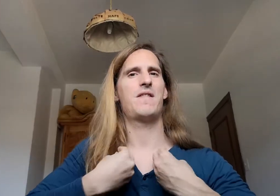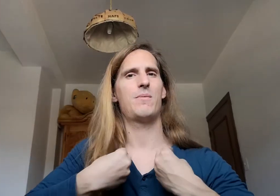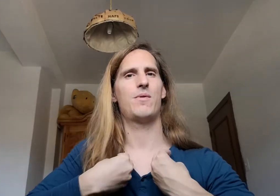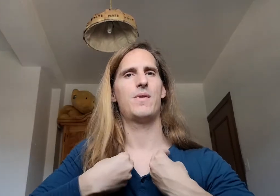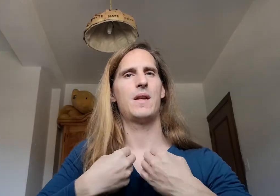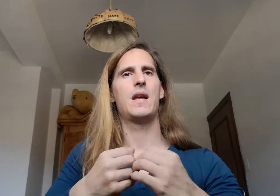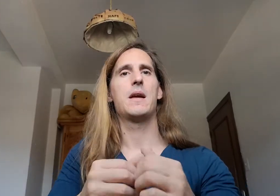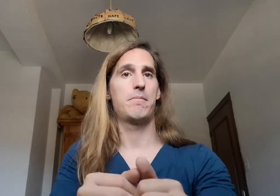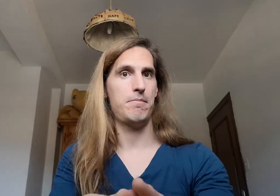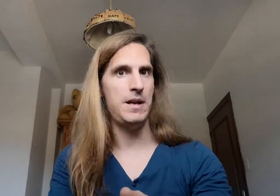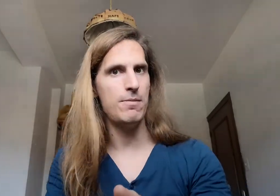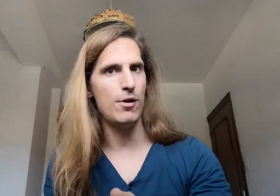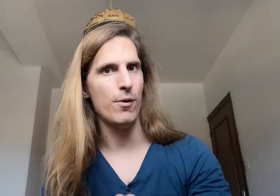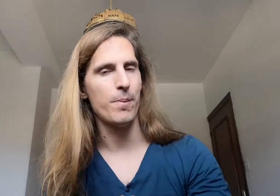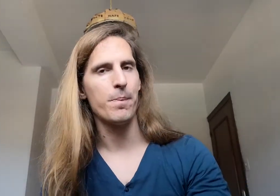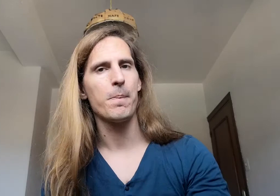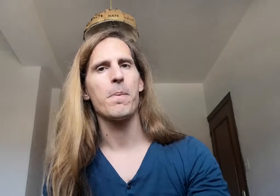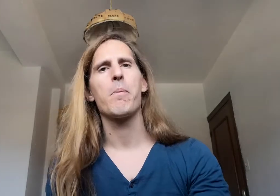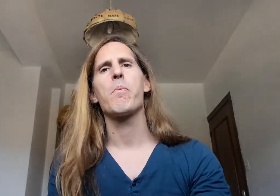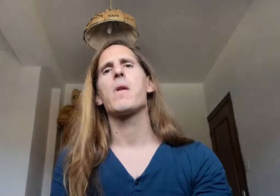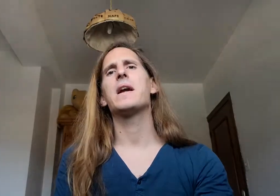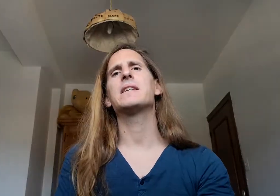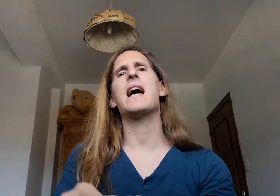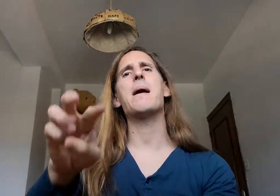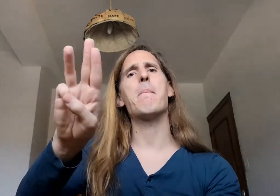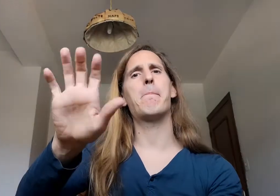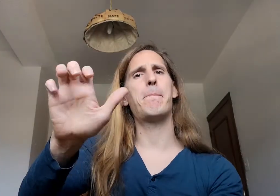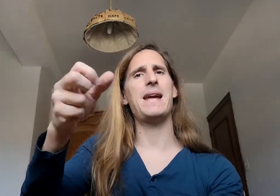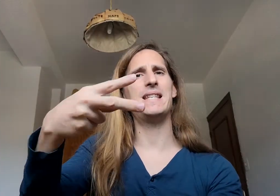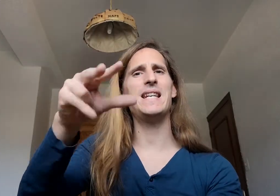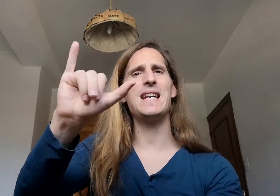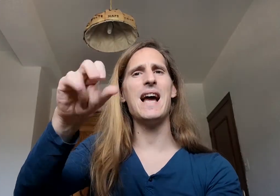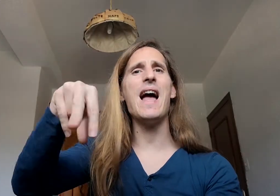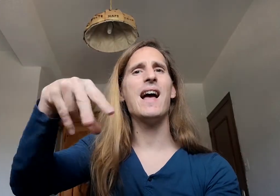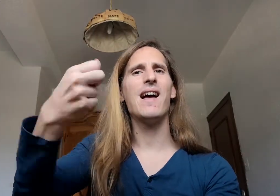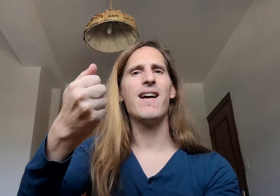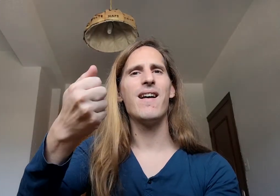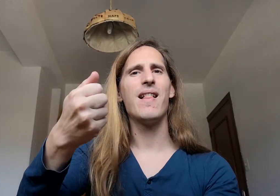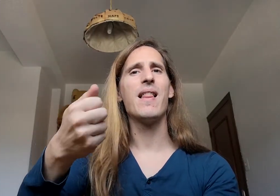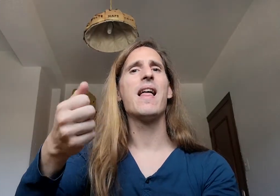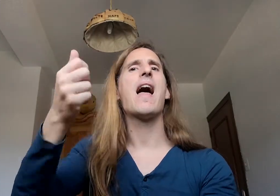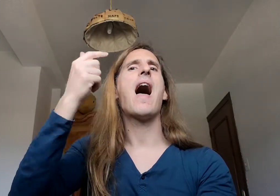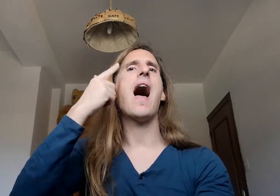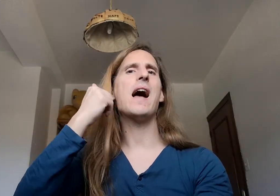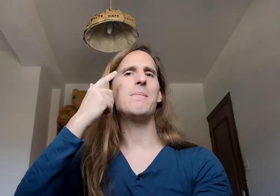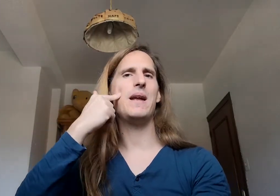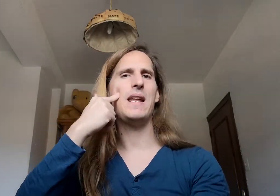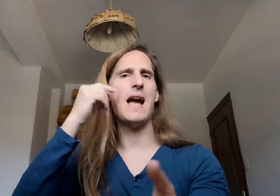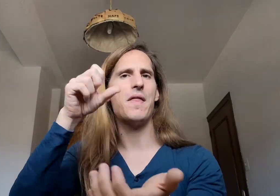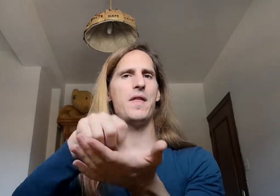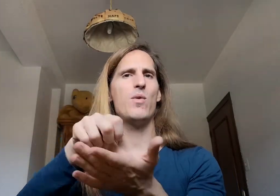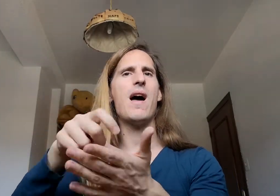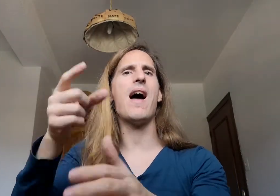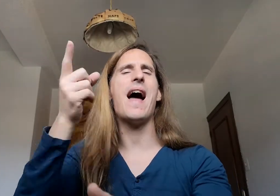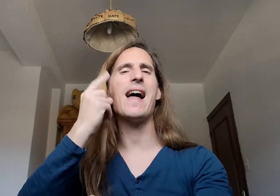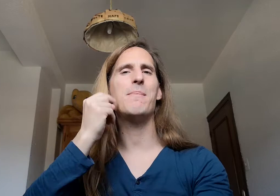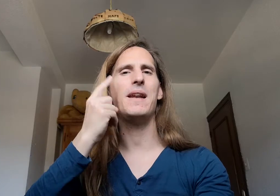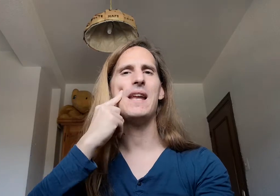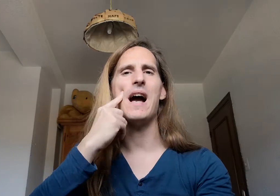vivo que estáis pechina almería ciudad almería